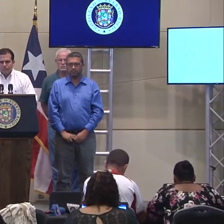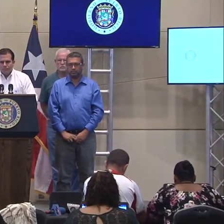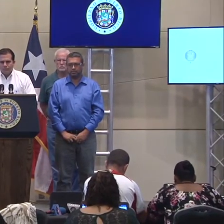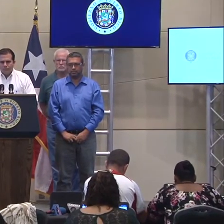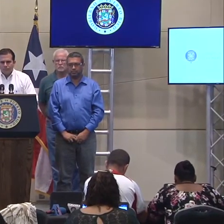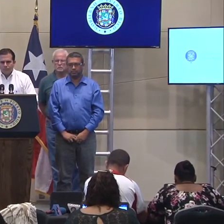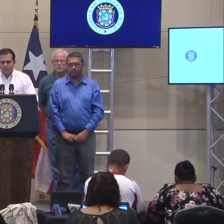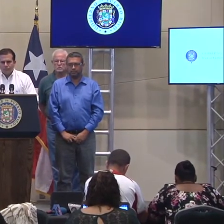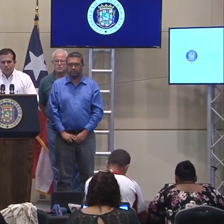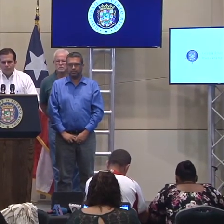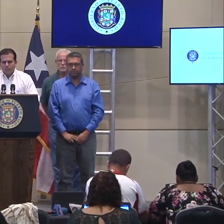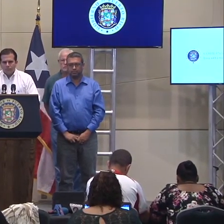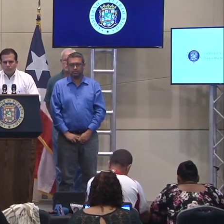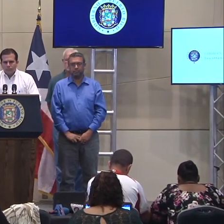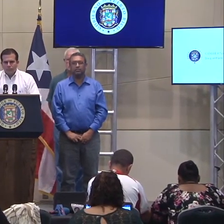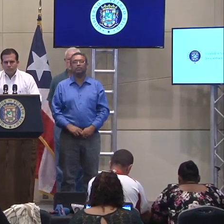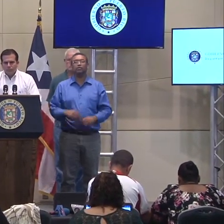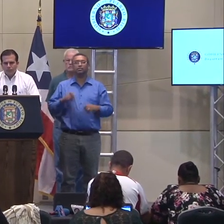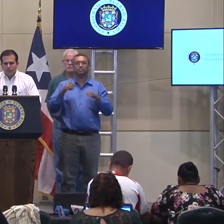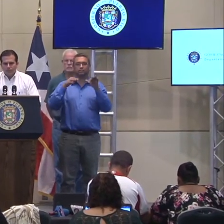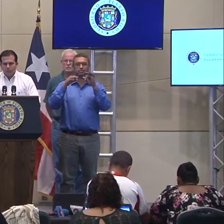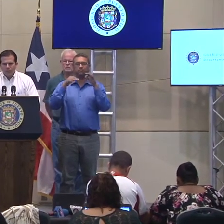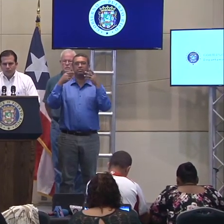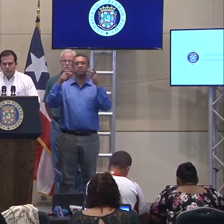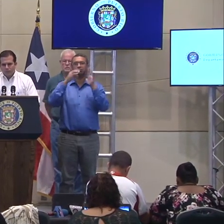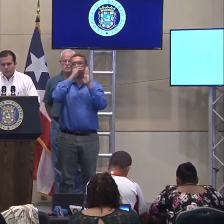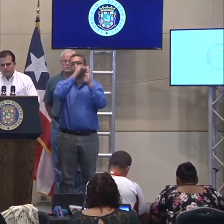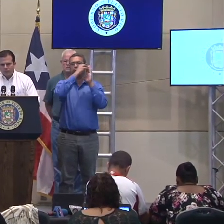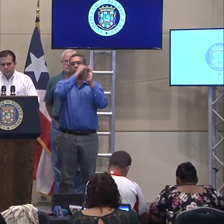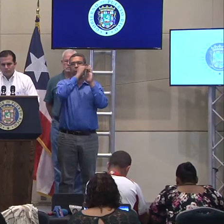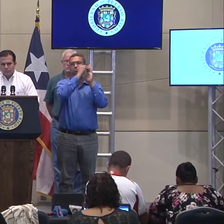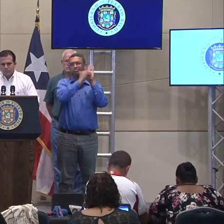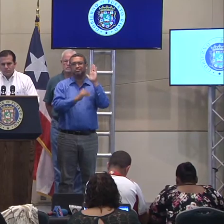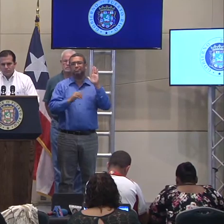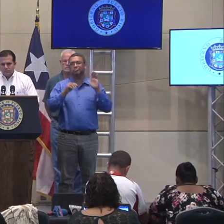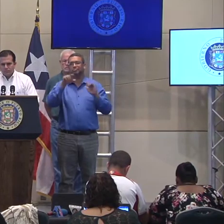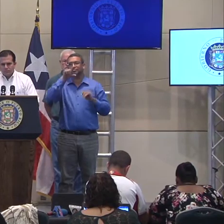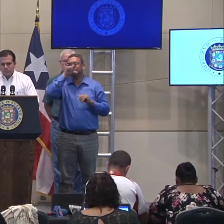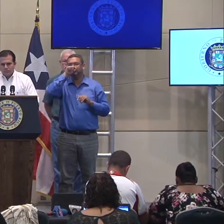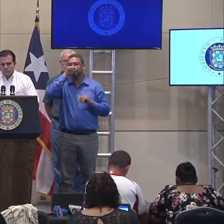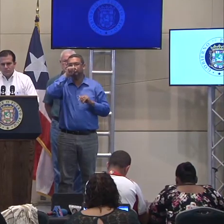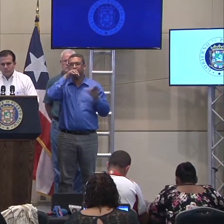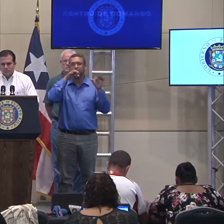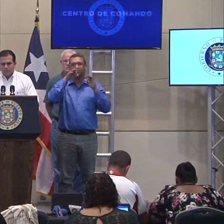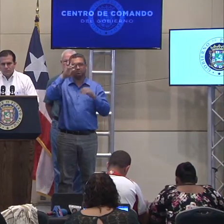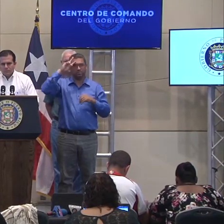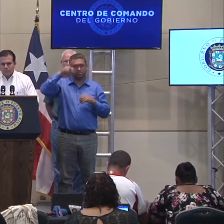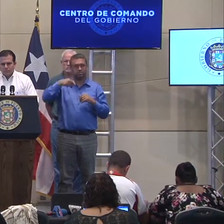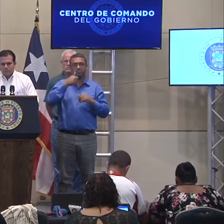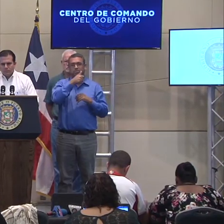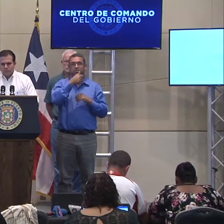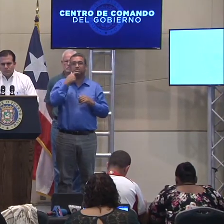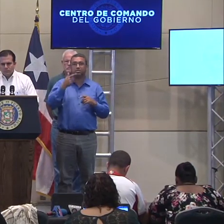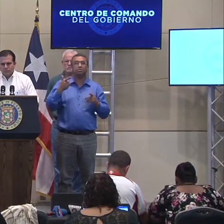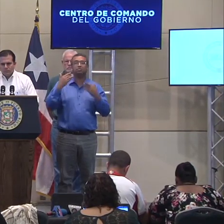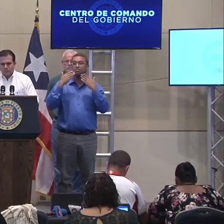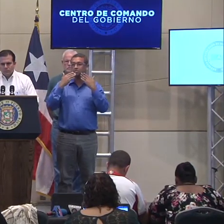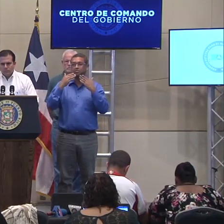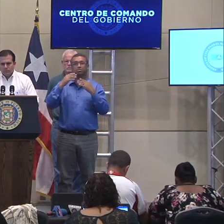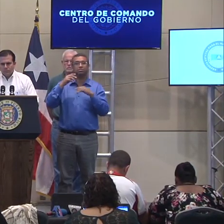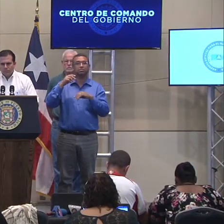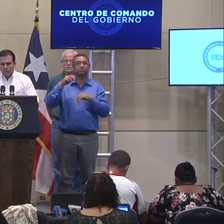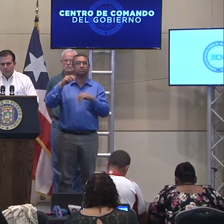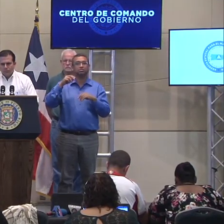Rosselló. Como potus ha dicho, toda nuestra nación está unida con o with la gente de Puerto Rico y las y las vírgenes.